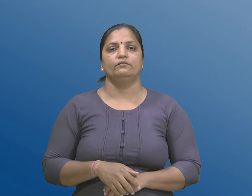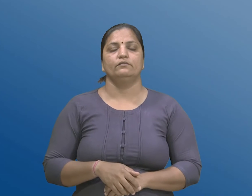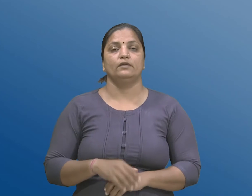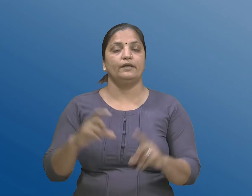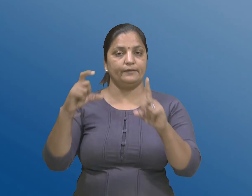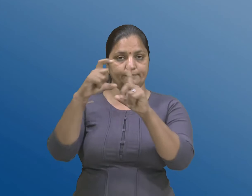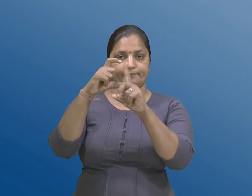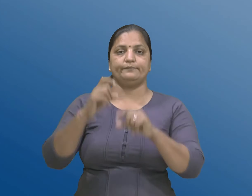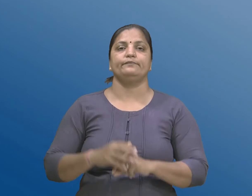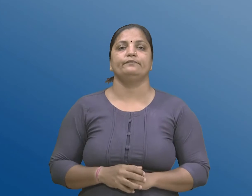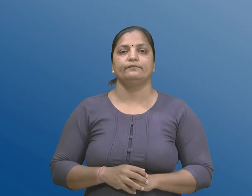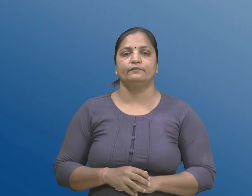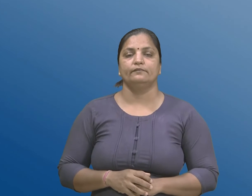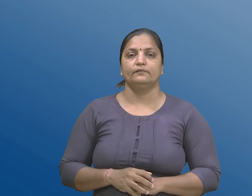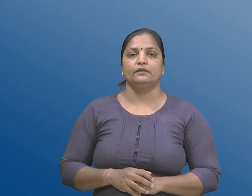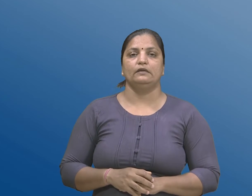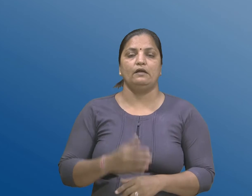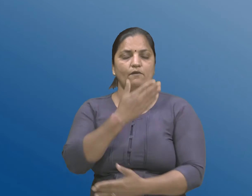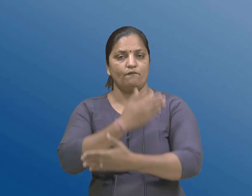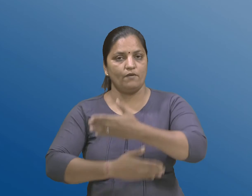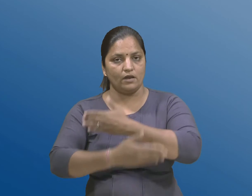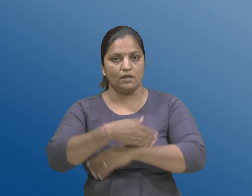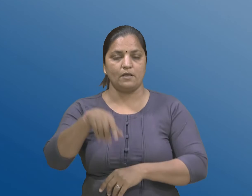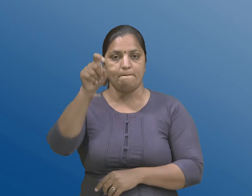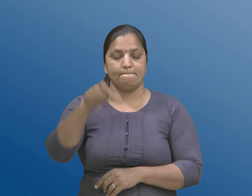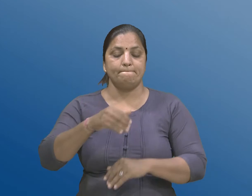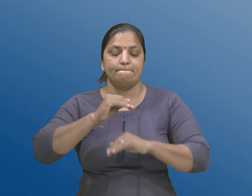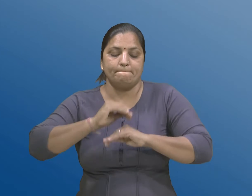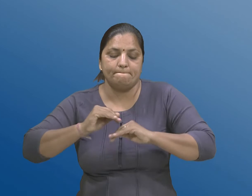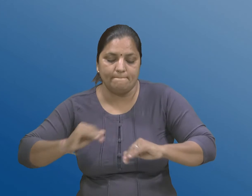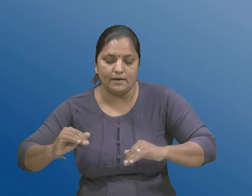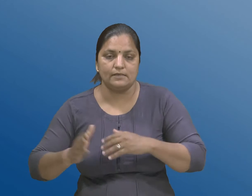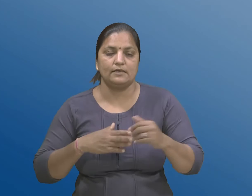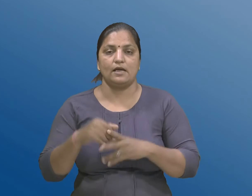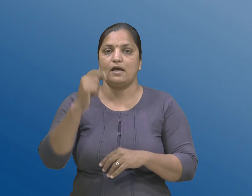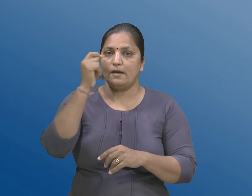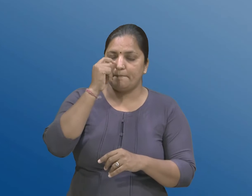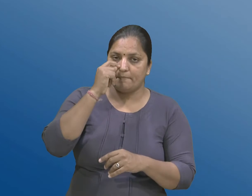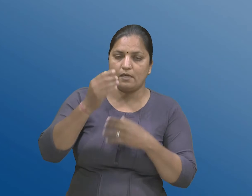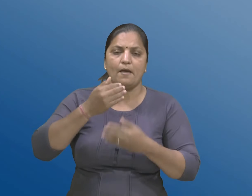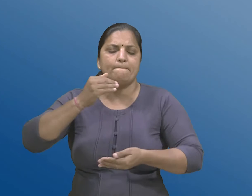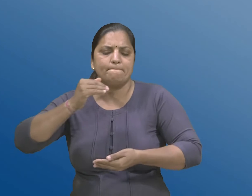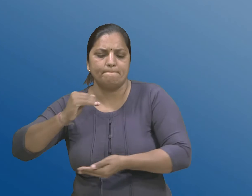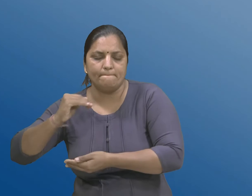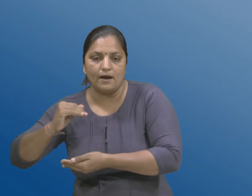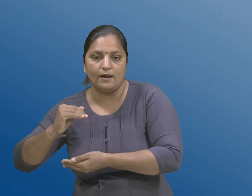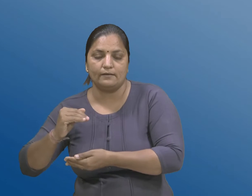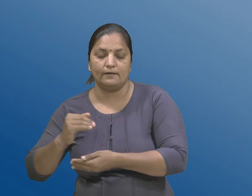डी विकलांगता धरावता बालक अथ्वा स्त्रीनी इच्छा पर आधिपत्य धरावता